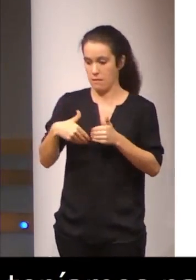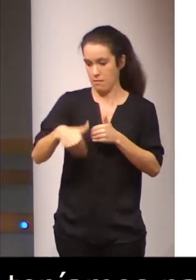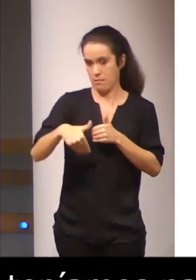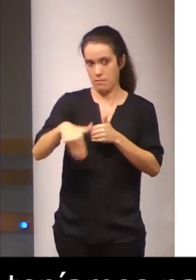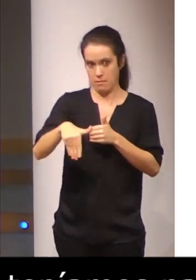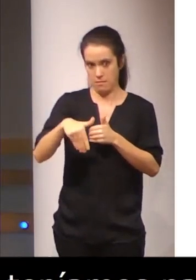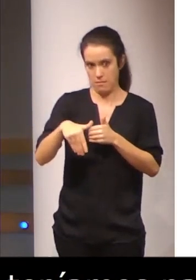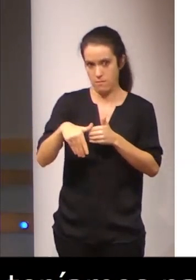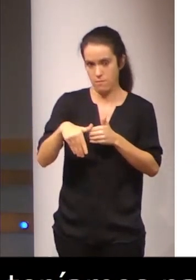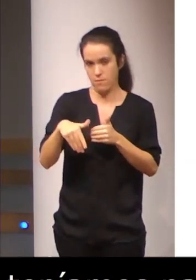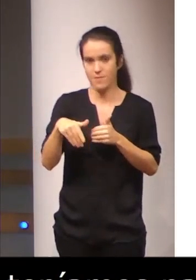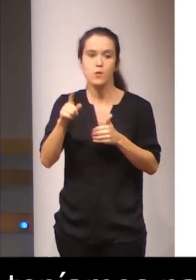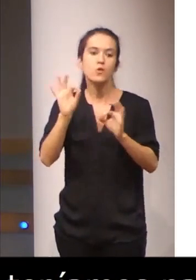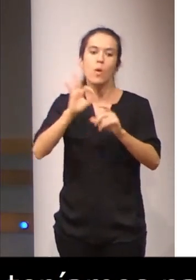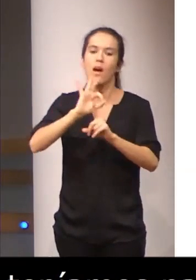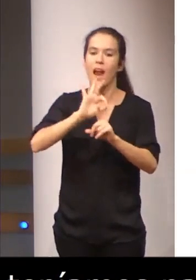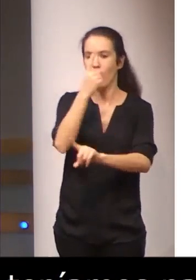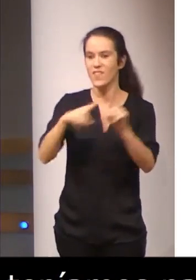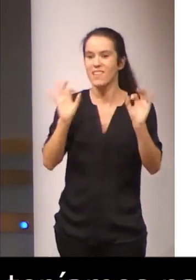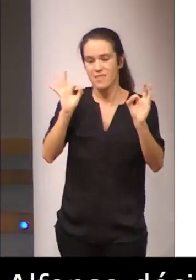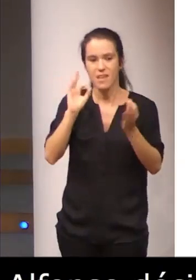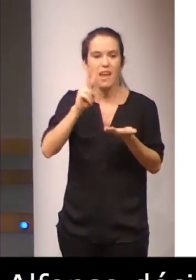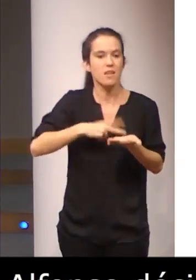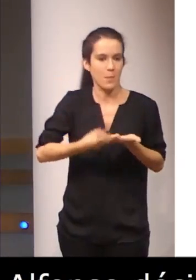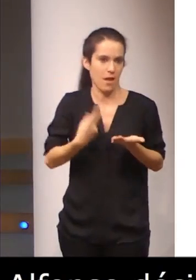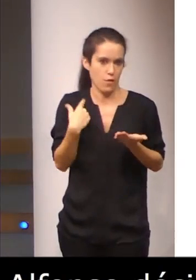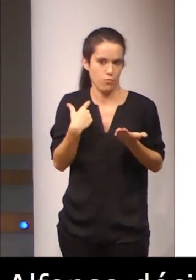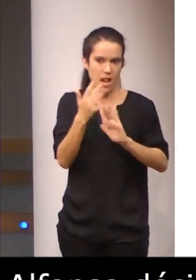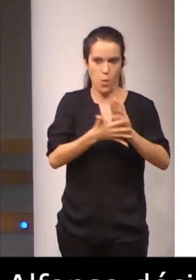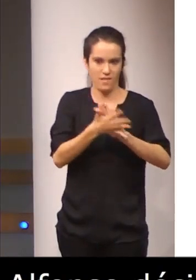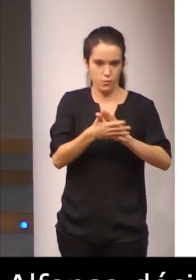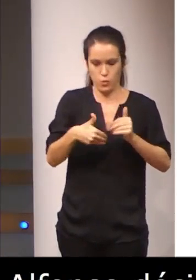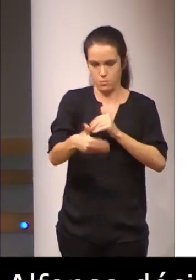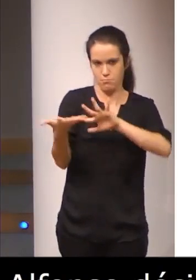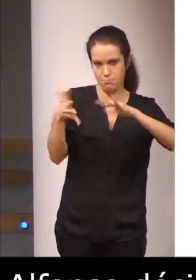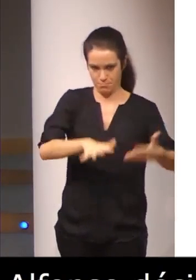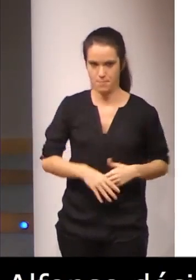en este caso, el grado de interpretación de lengua de signos.